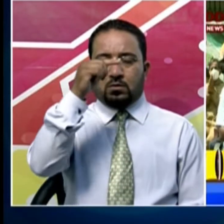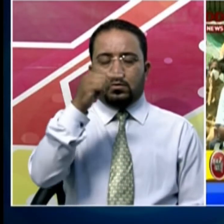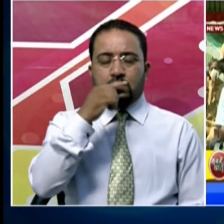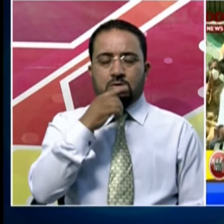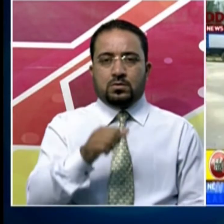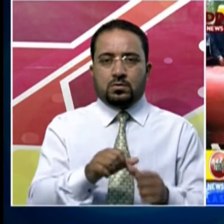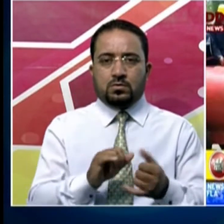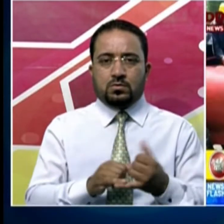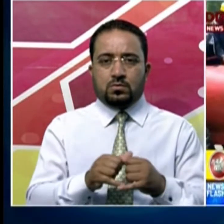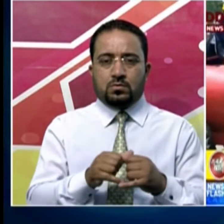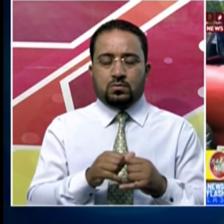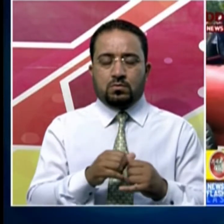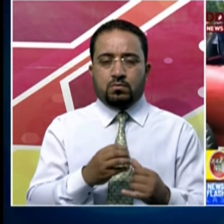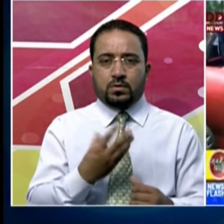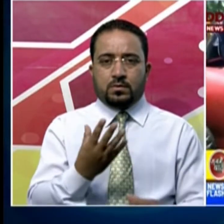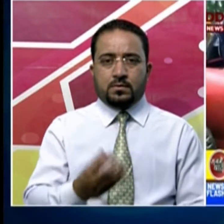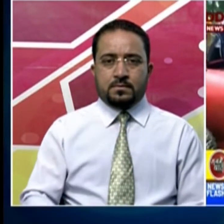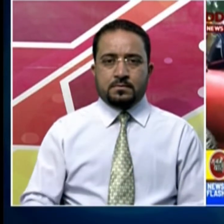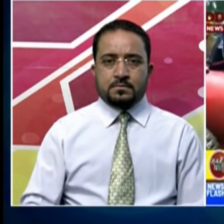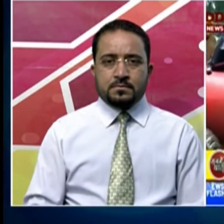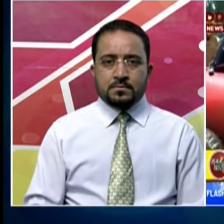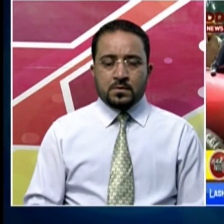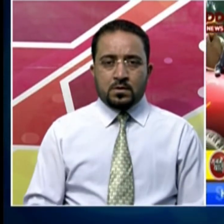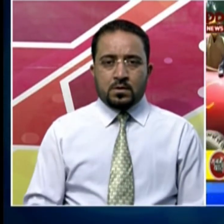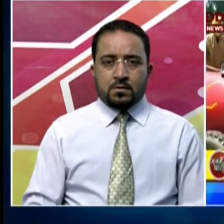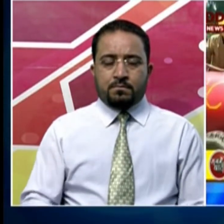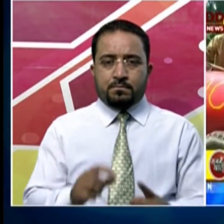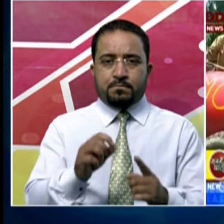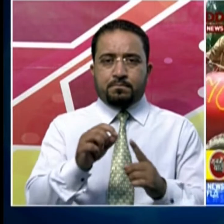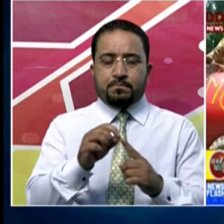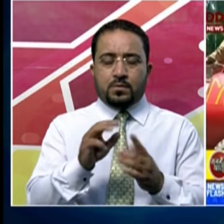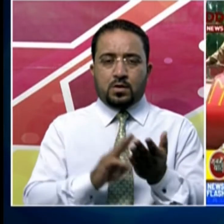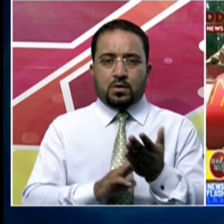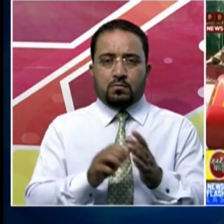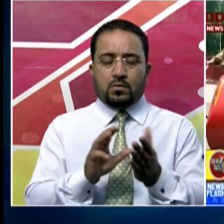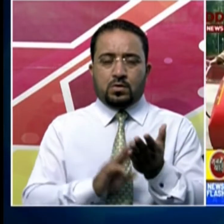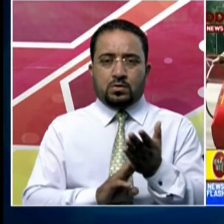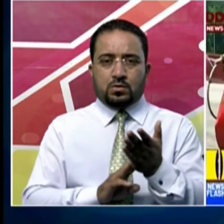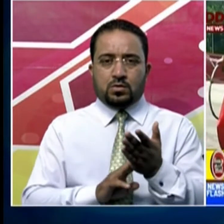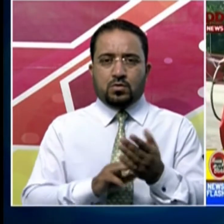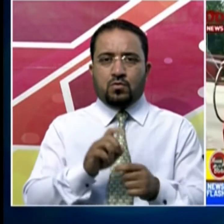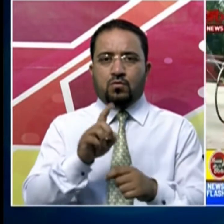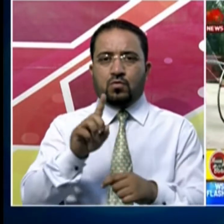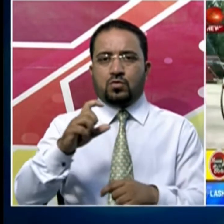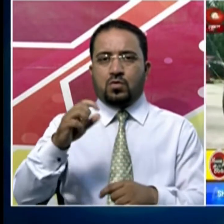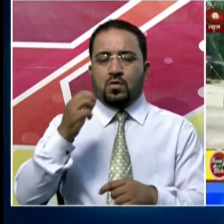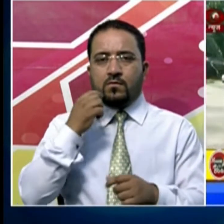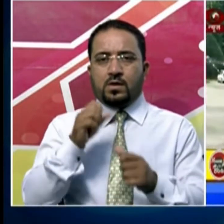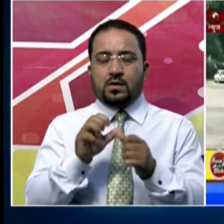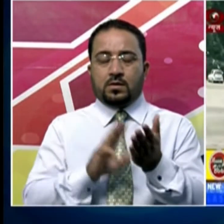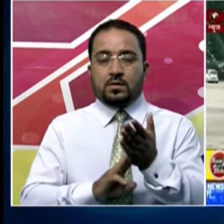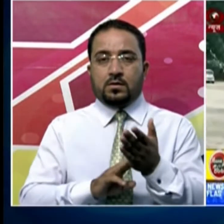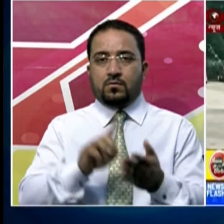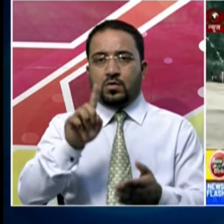جیت قرار دیا نرندر موڈی نے کہا کہ بھارت نے کووڈ انیس کے خلاف